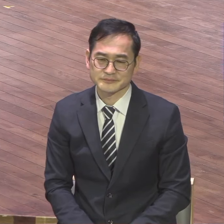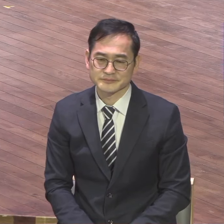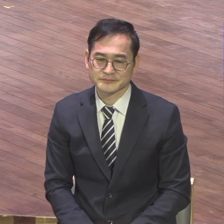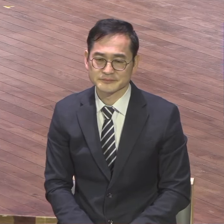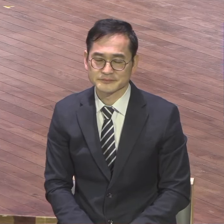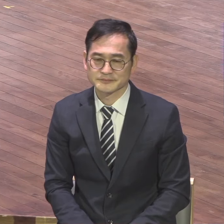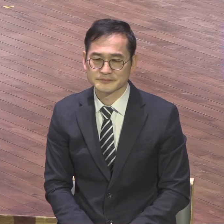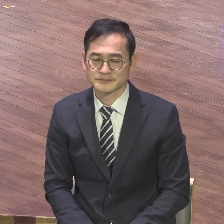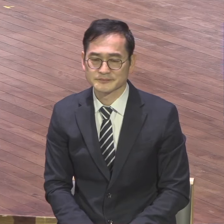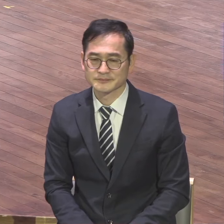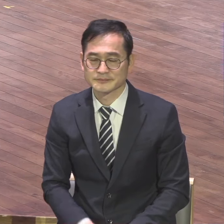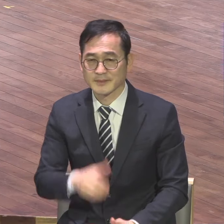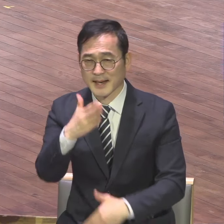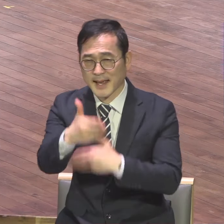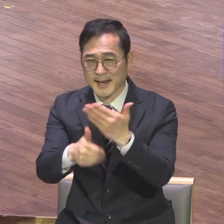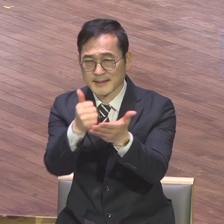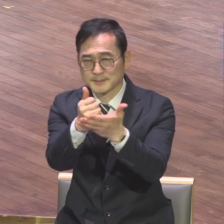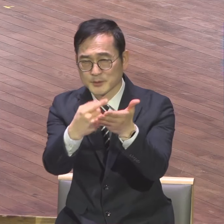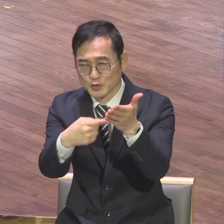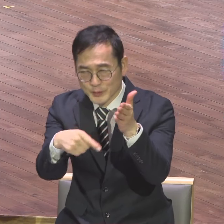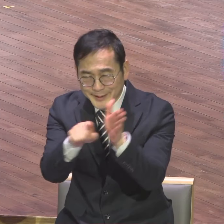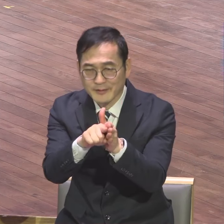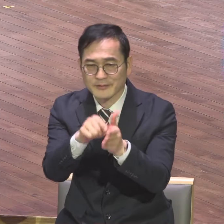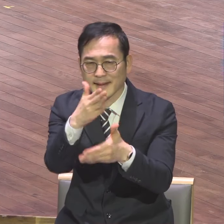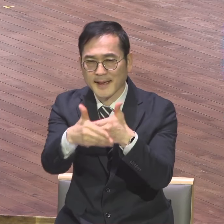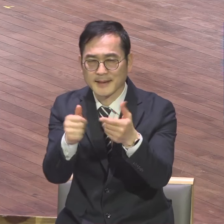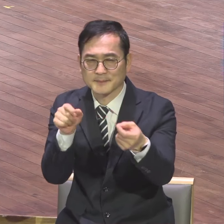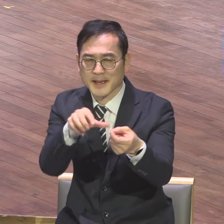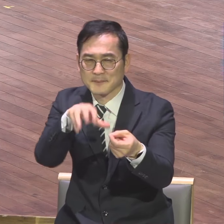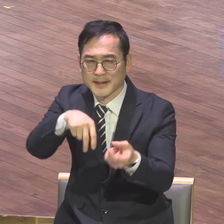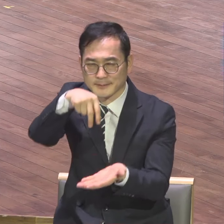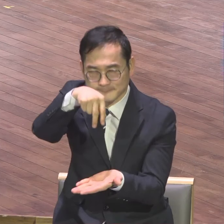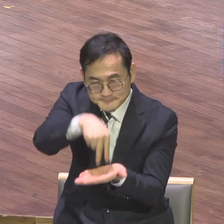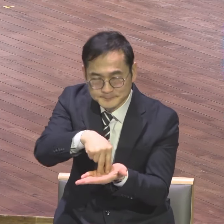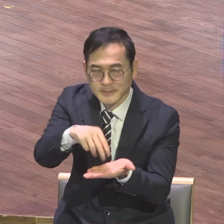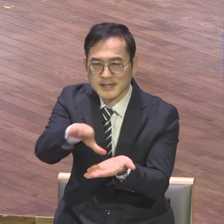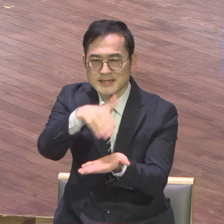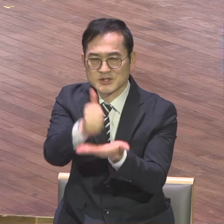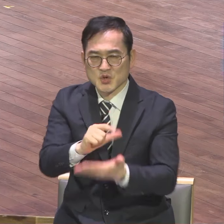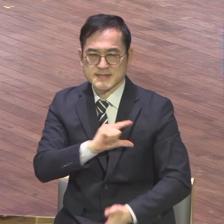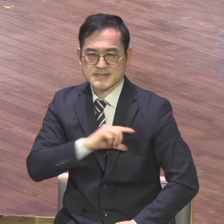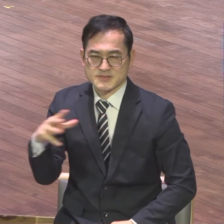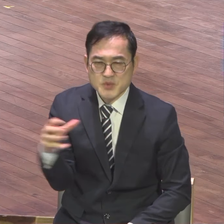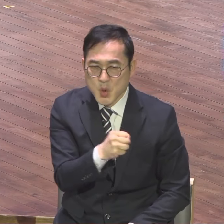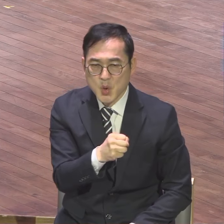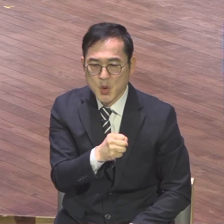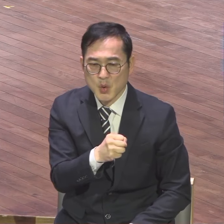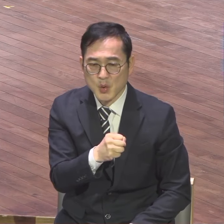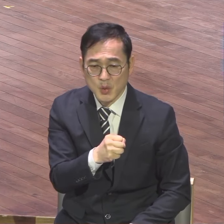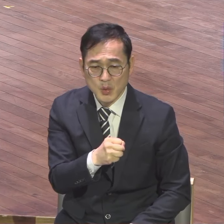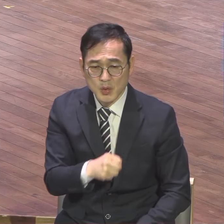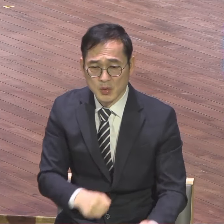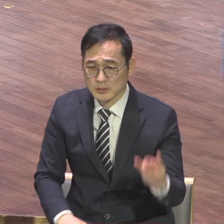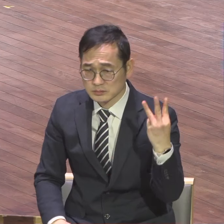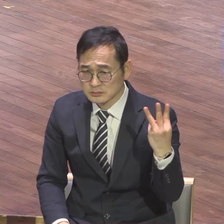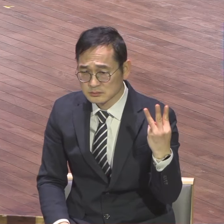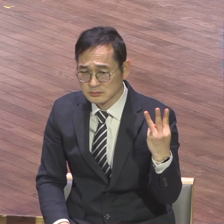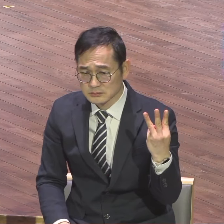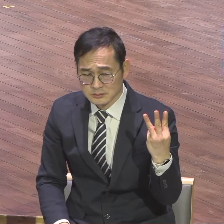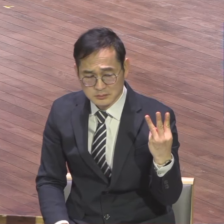위하여 하나님 앞에서 그리스도 이름으로 이것만 남아요. 나머지 하나도 남지 않습니다.